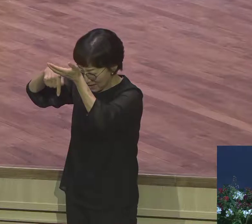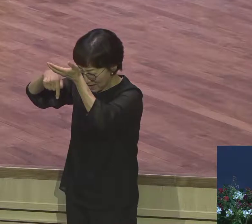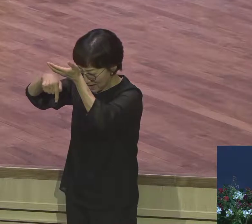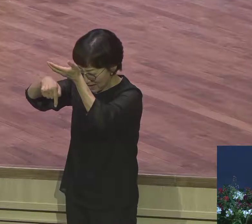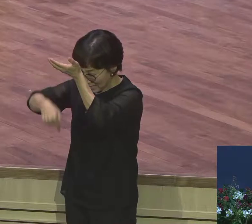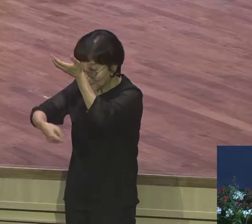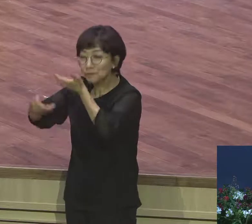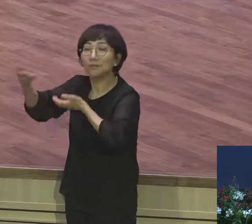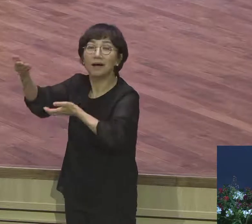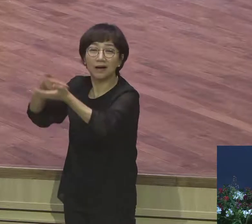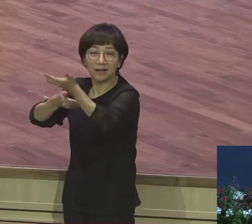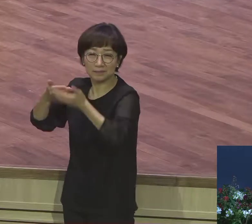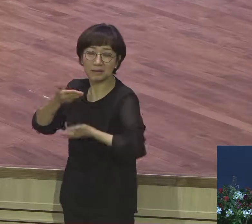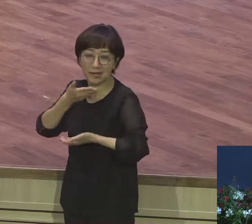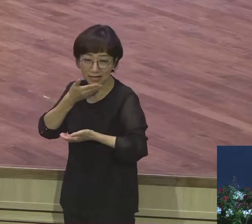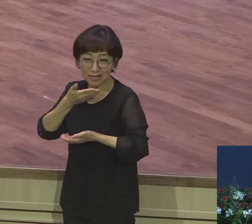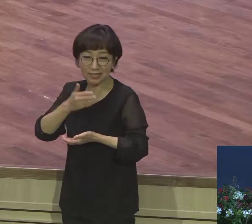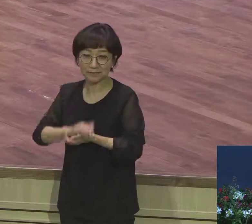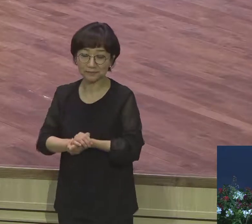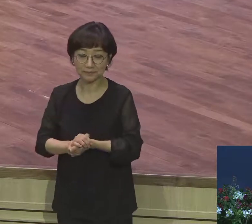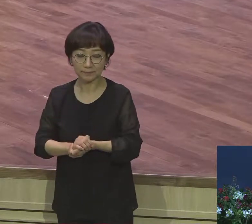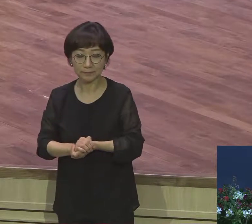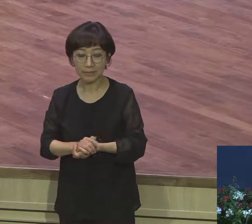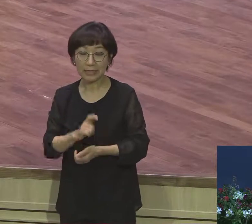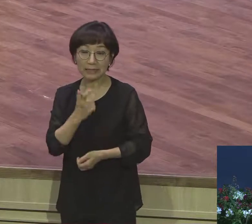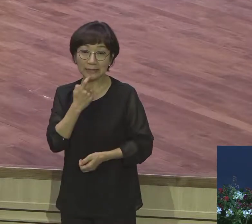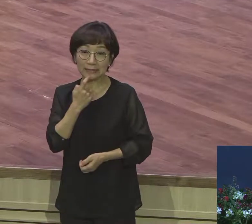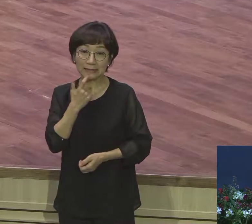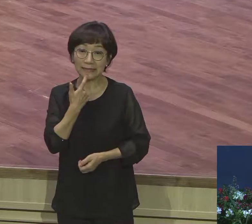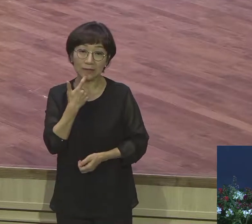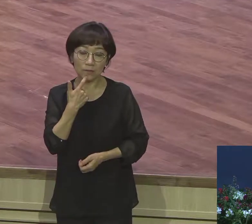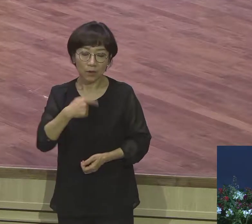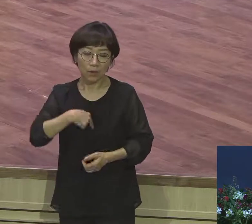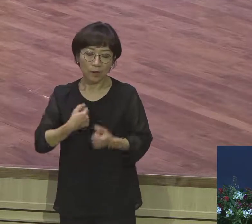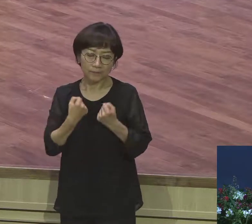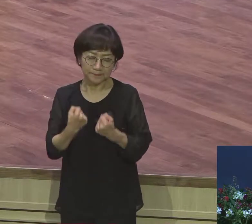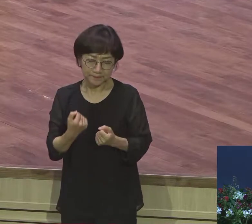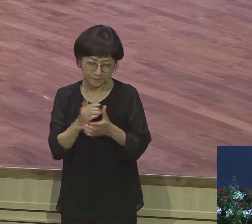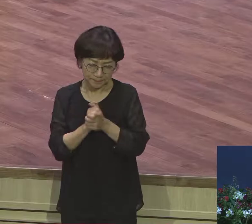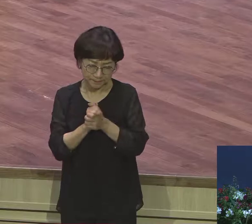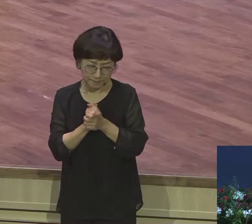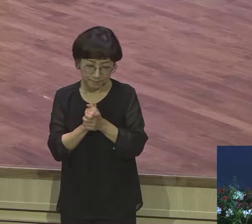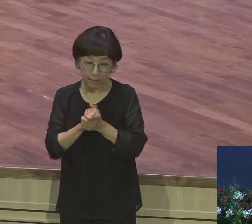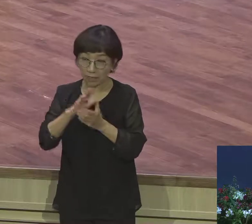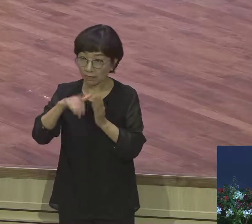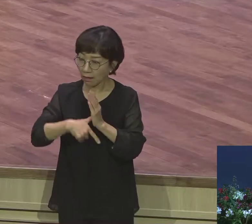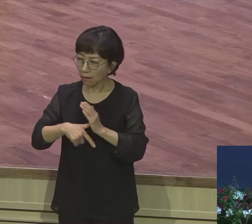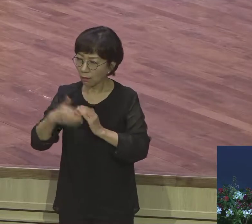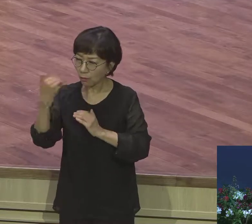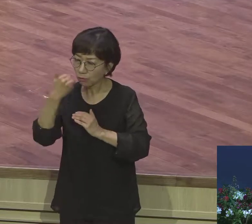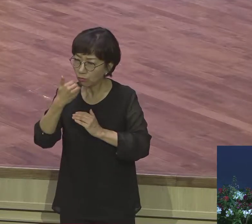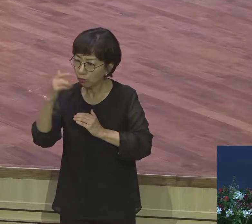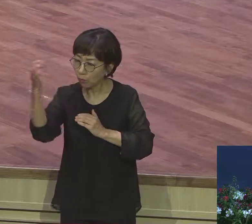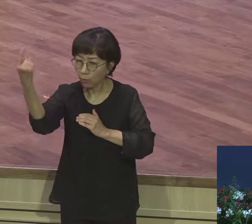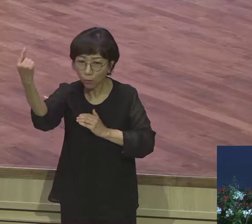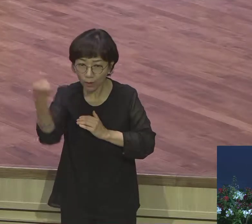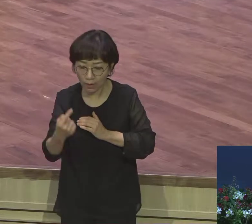남아있을 때 어떤 사람이 찾아와서 날이 새도록 야곱과 실험했다고 표현했습니다 하나님께서